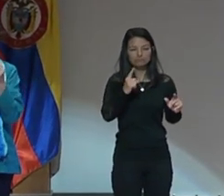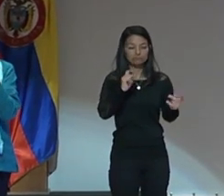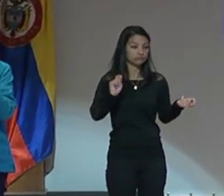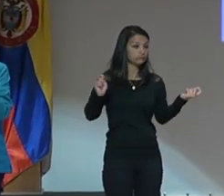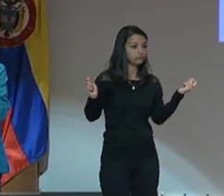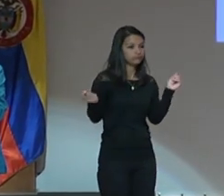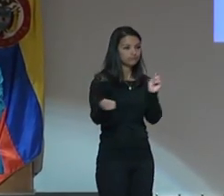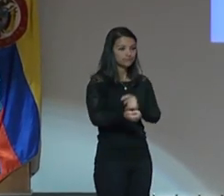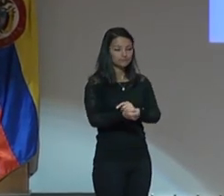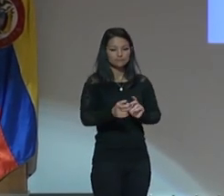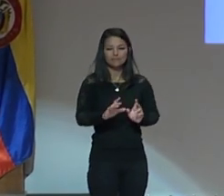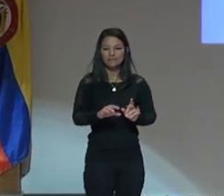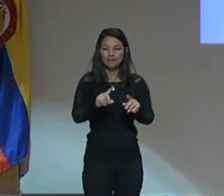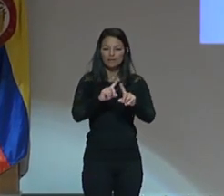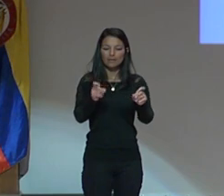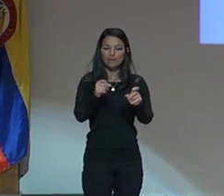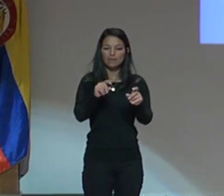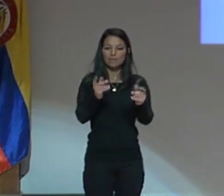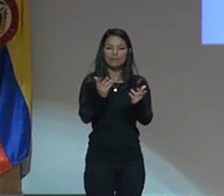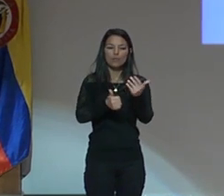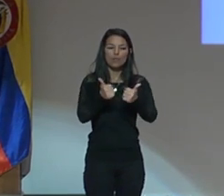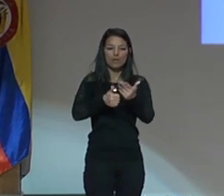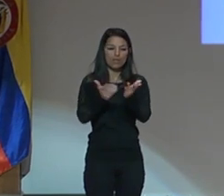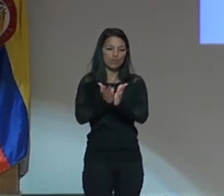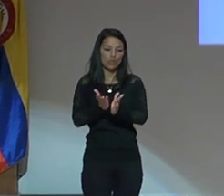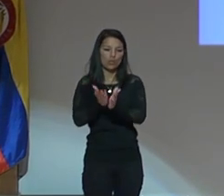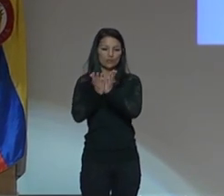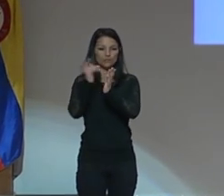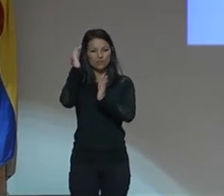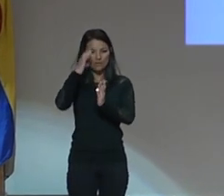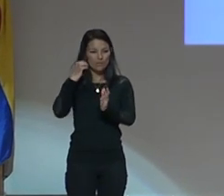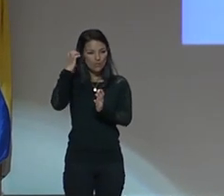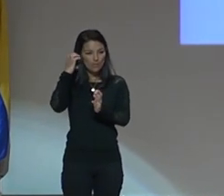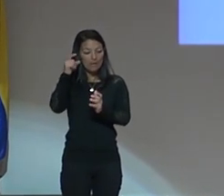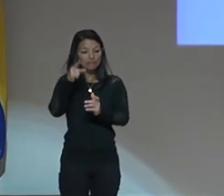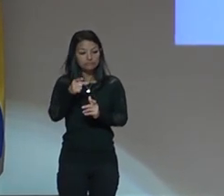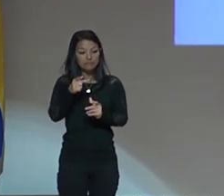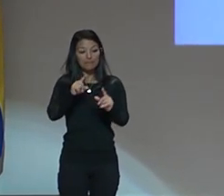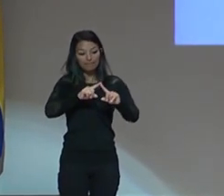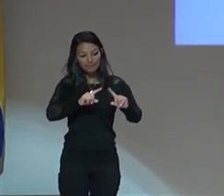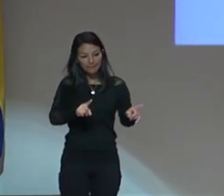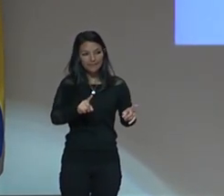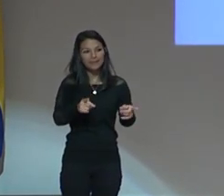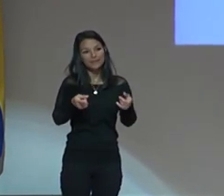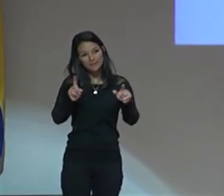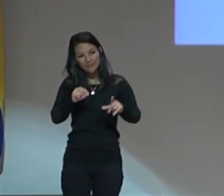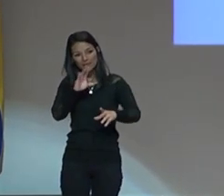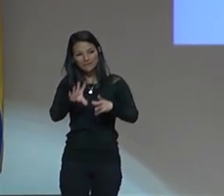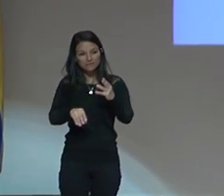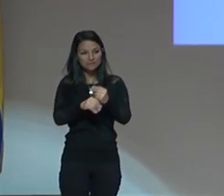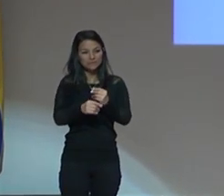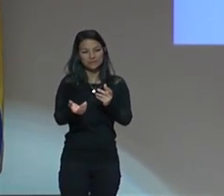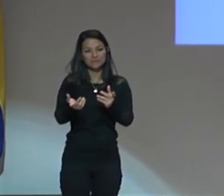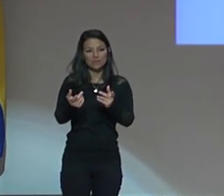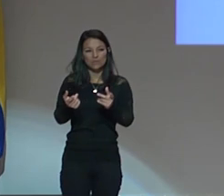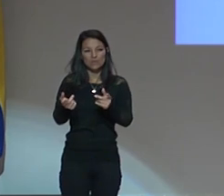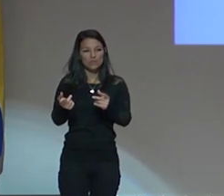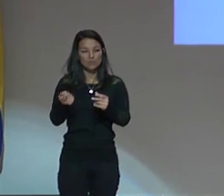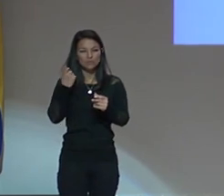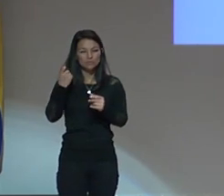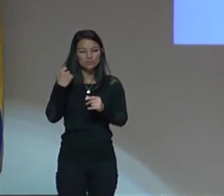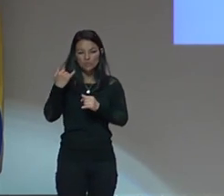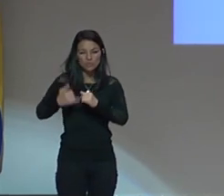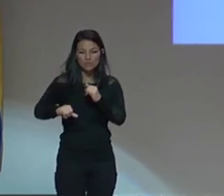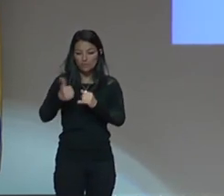en la educación europea, pero también tiene su repercusión en los últimos 10